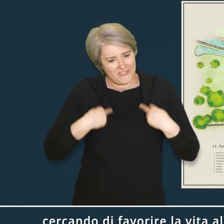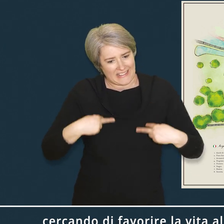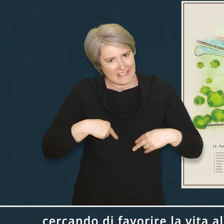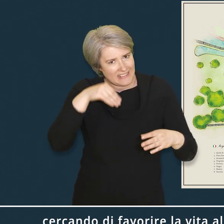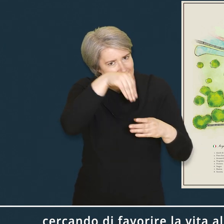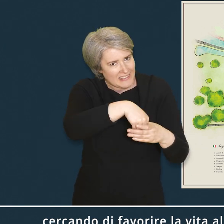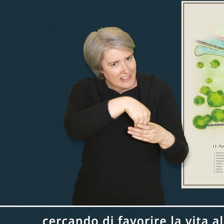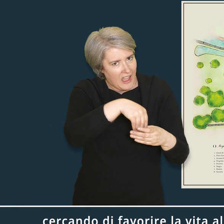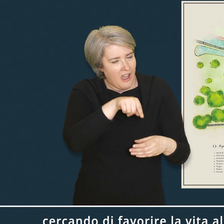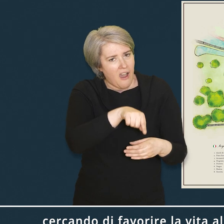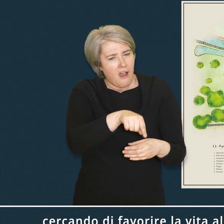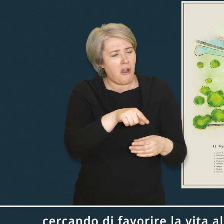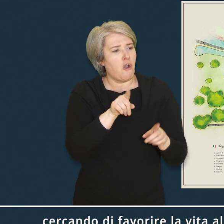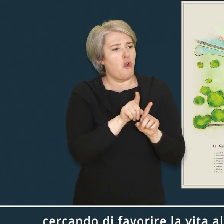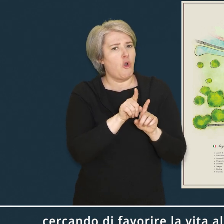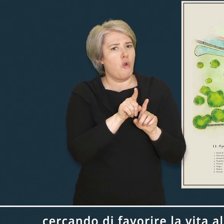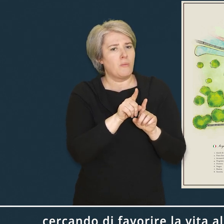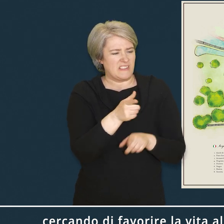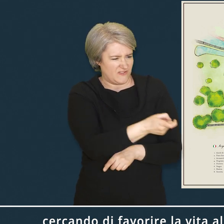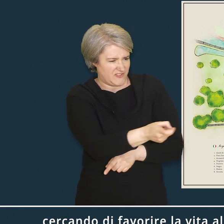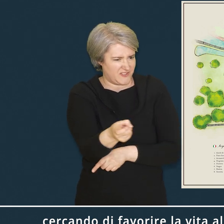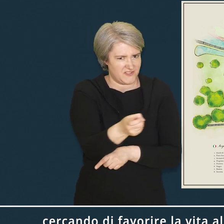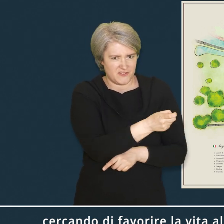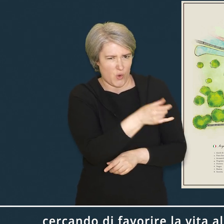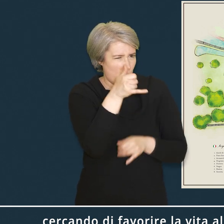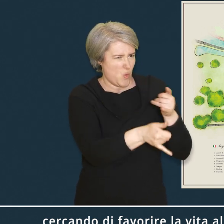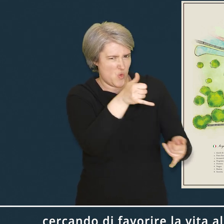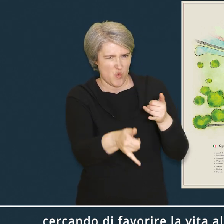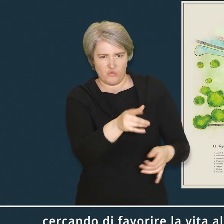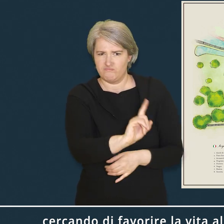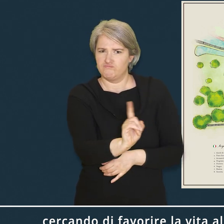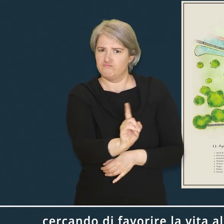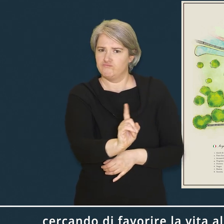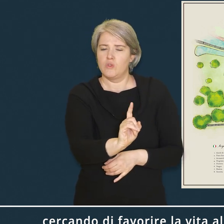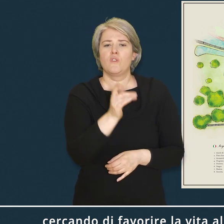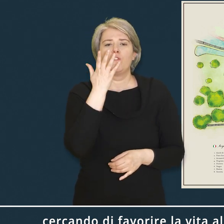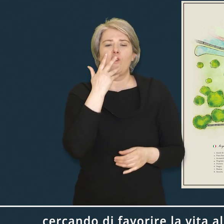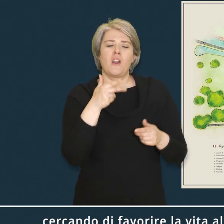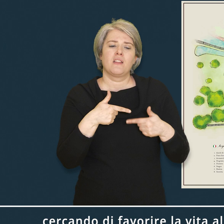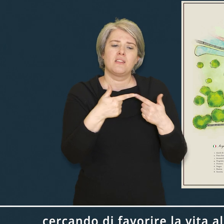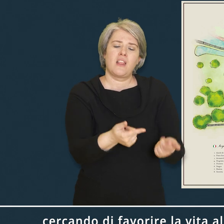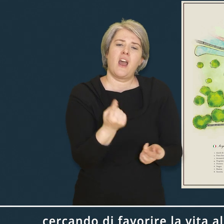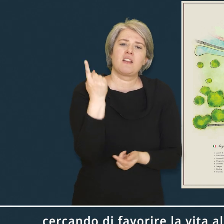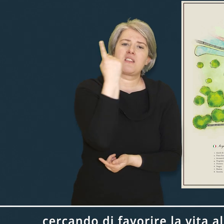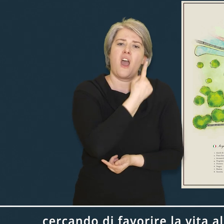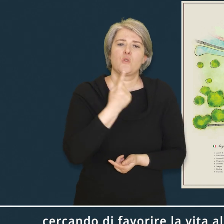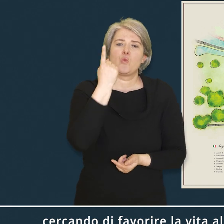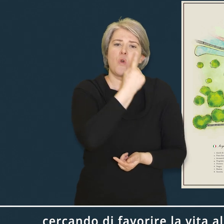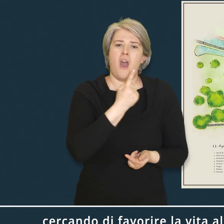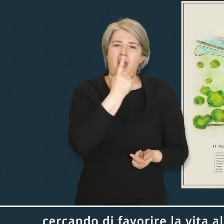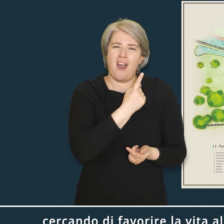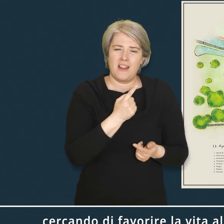Cercando di favorire la vita al suo interno e non di combatterla Per assecondare la presenza di